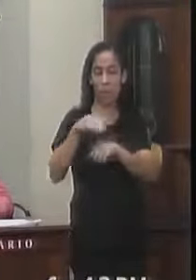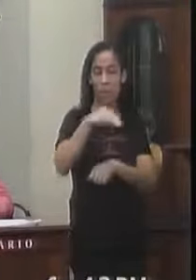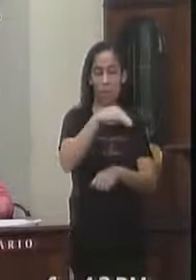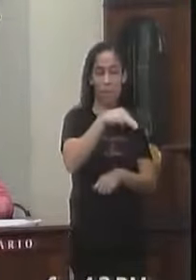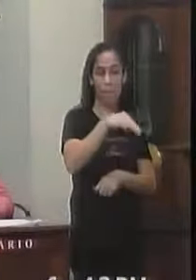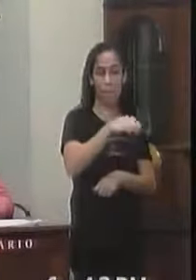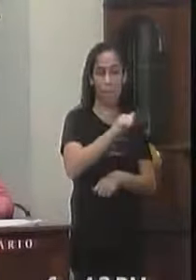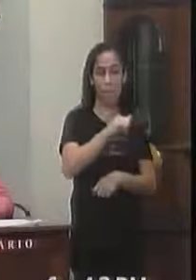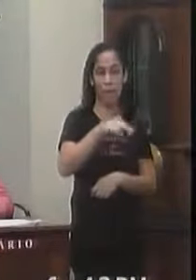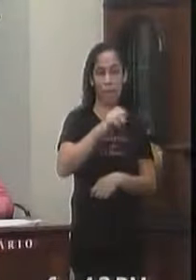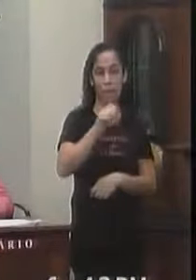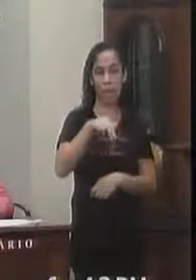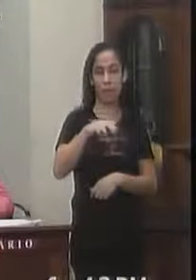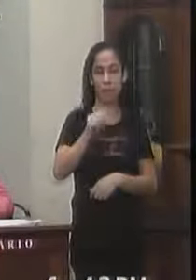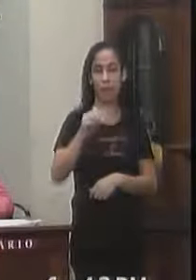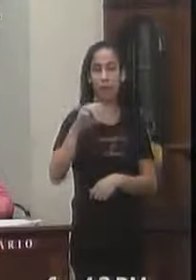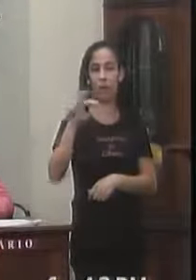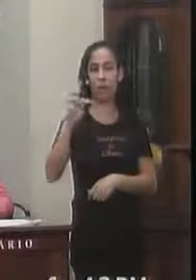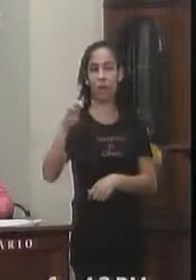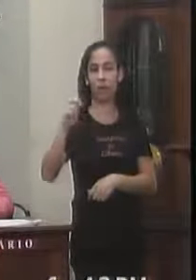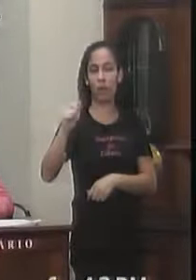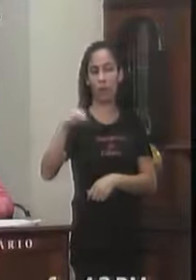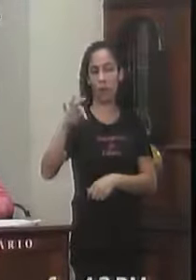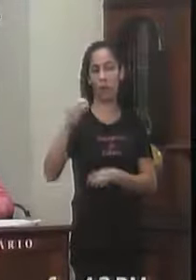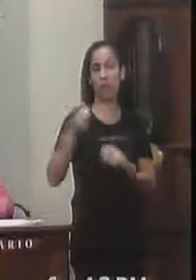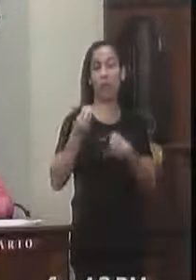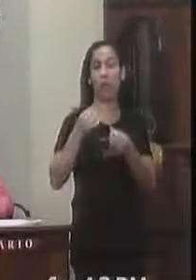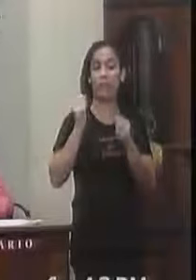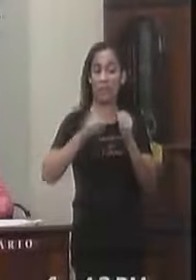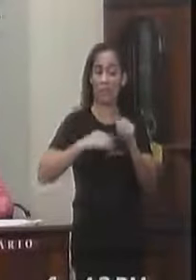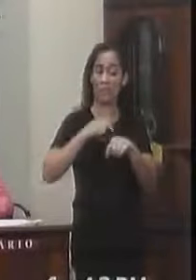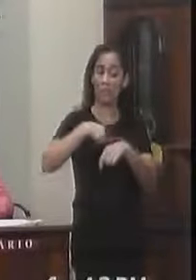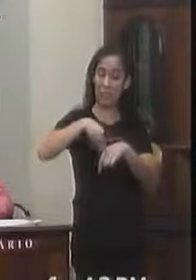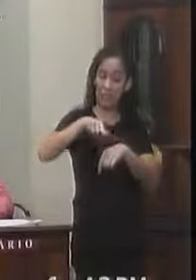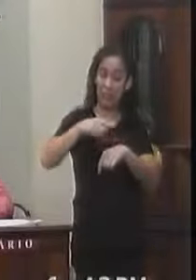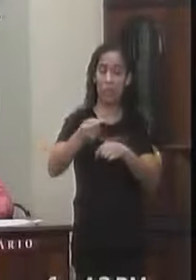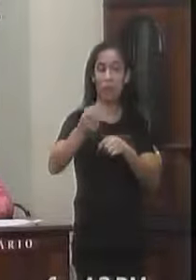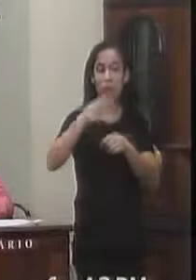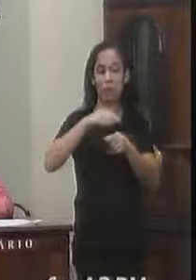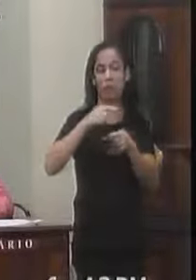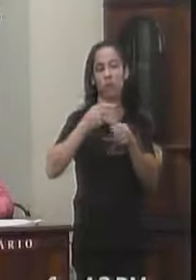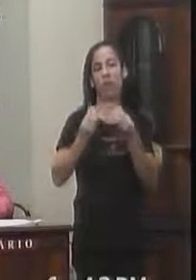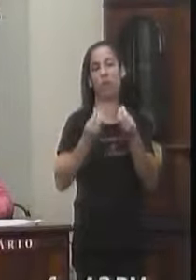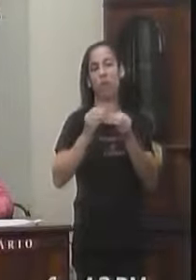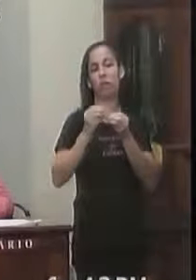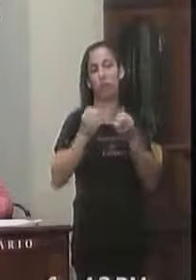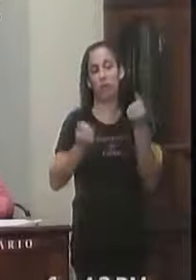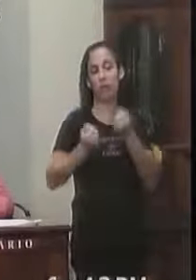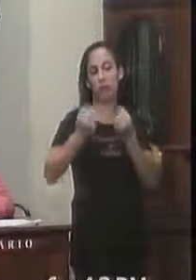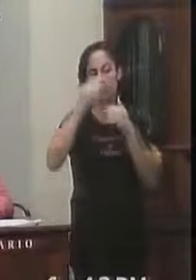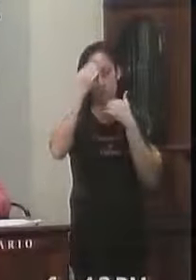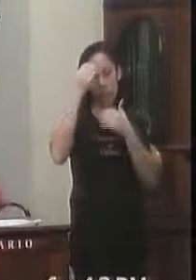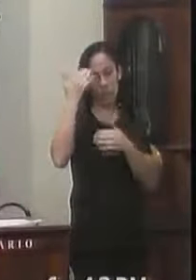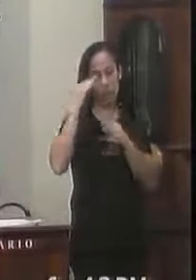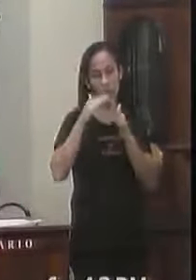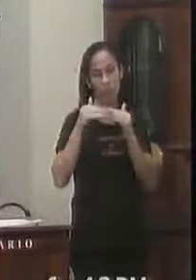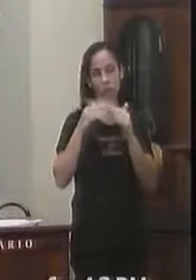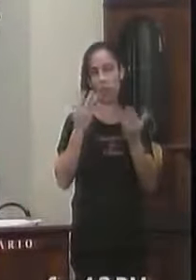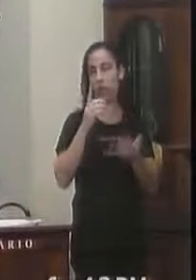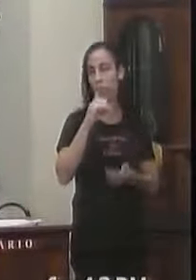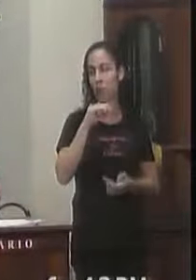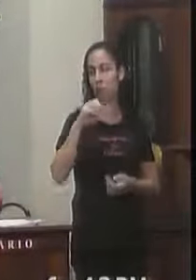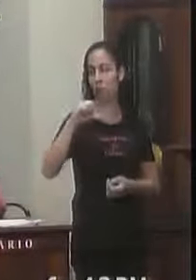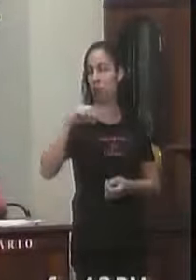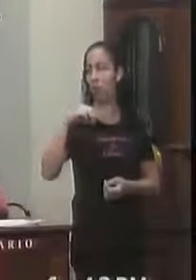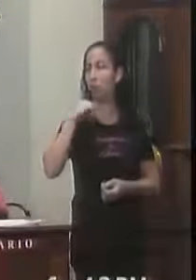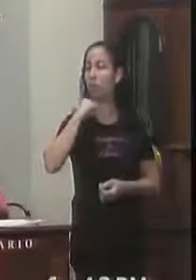Automotores Quanto de pedestres Garantindo assim O direito constitucionário De ir e vir Com certeza Que o assunto Merecerá especial atenção Antecipo meus agradecimentos Sala de sessões Novas de